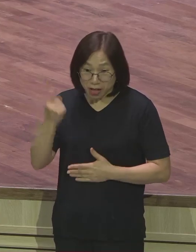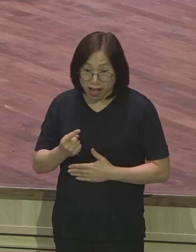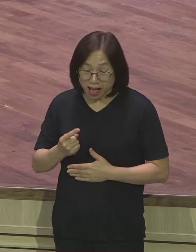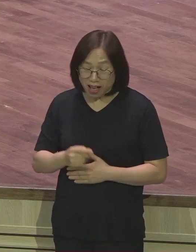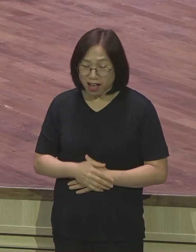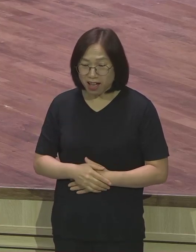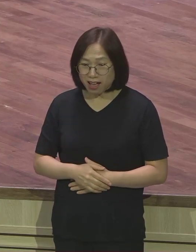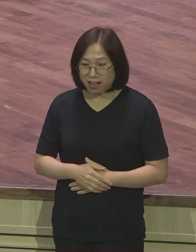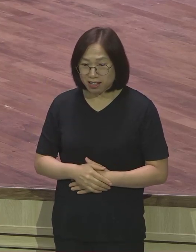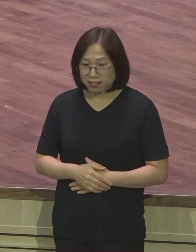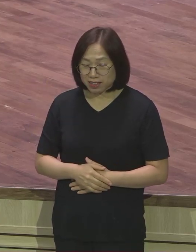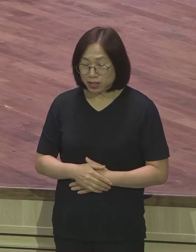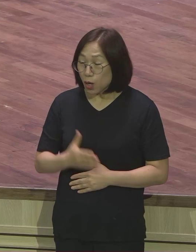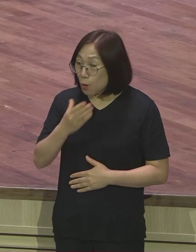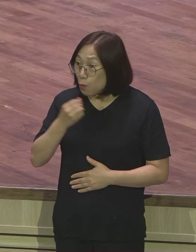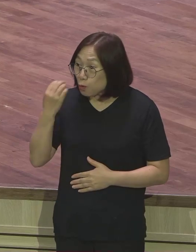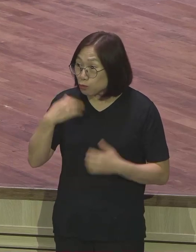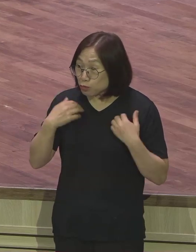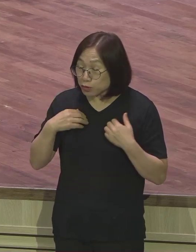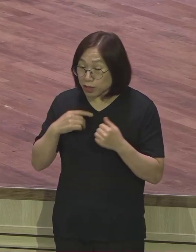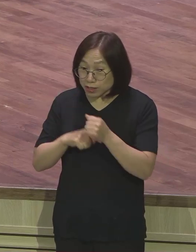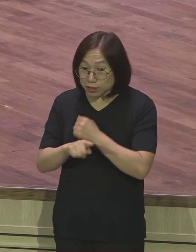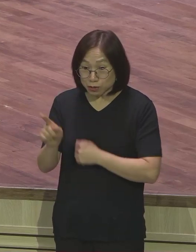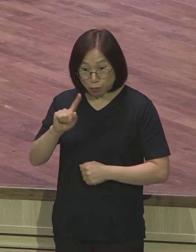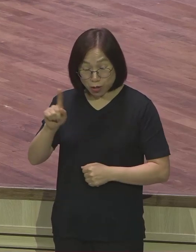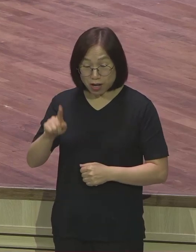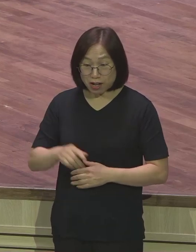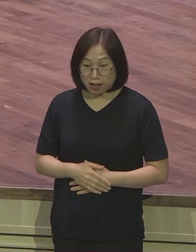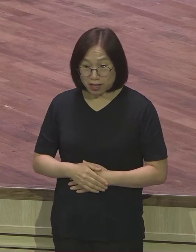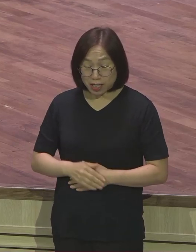아니 도대체 복음 누린다는 말이 무슨 말입니까 기준이 뭡니까